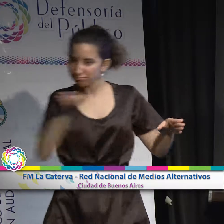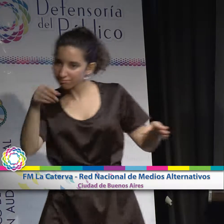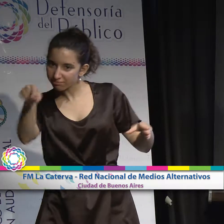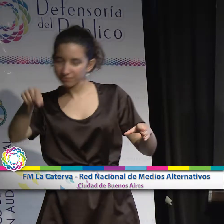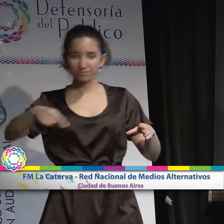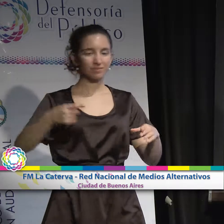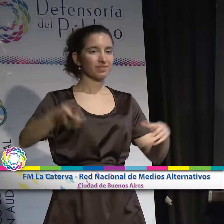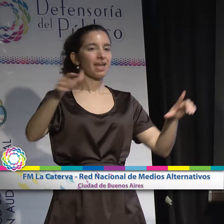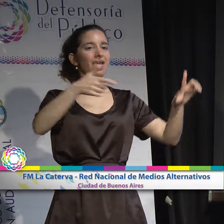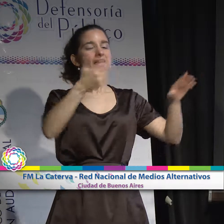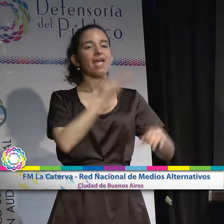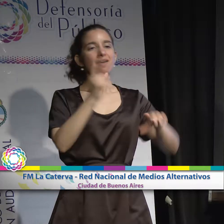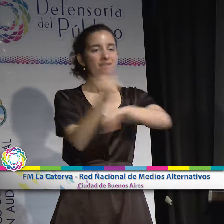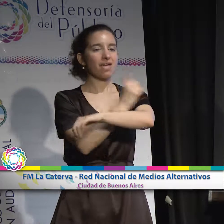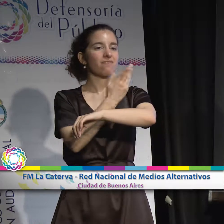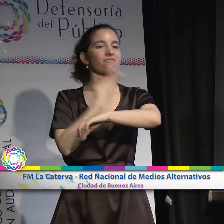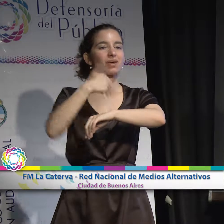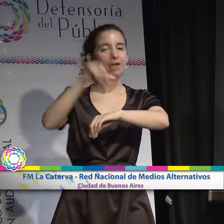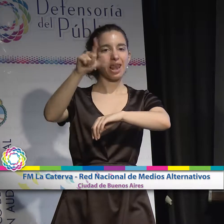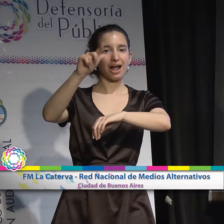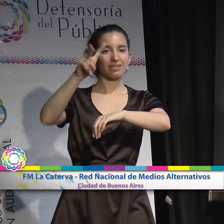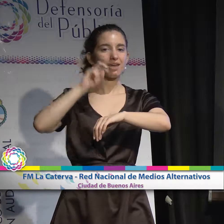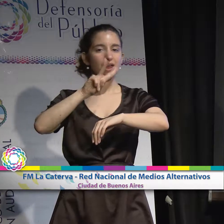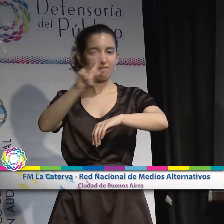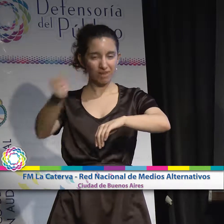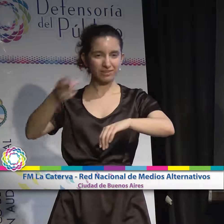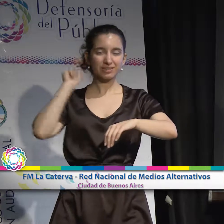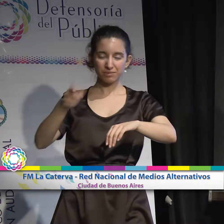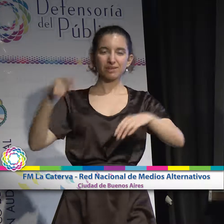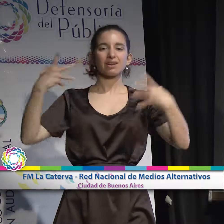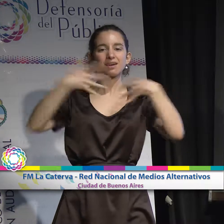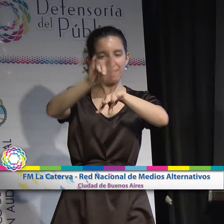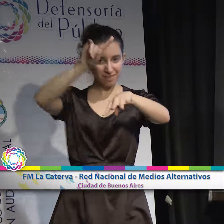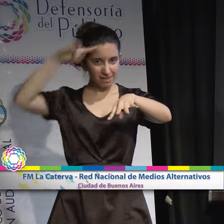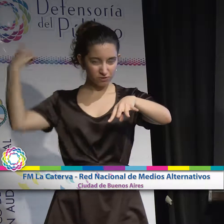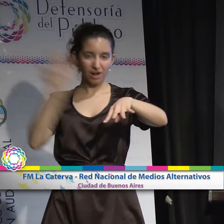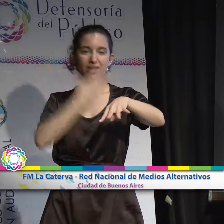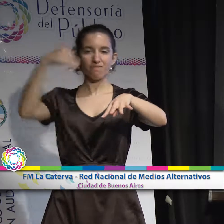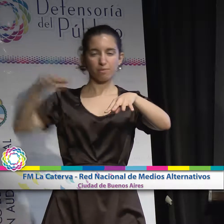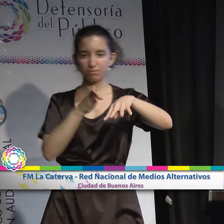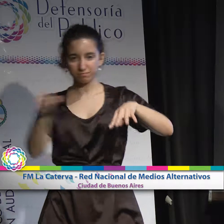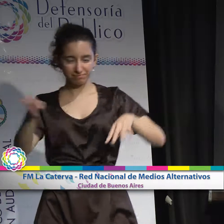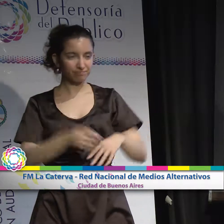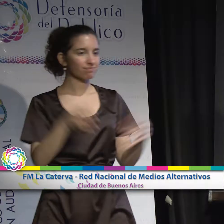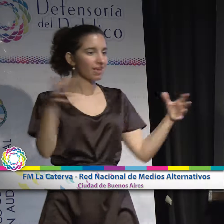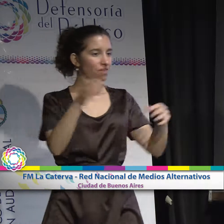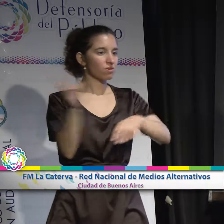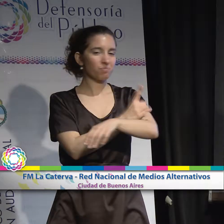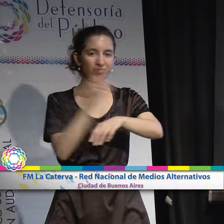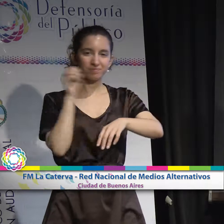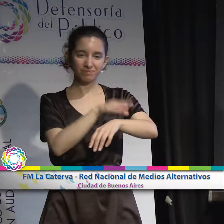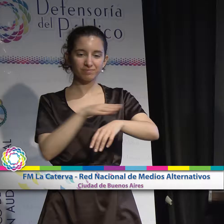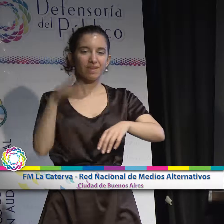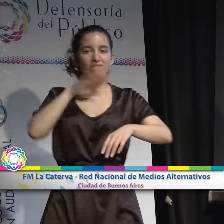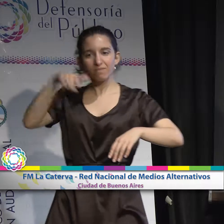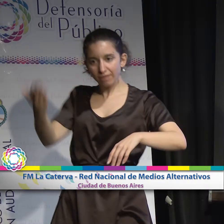de FM La Caterva y de la Red Nacional de Medios Alternativos. FM La Caterva es una radio comunitaria de barracas que es